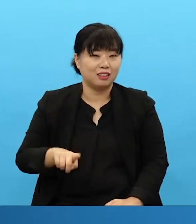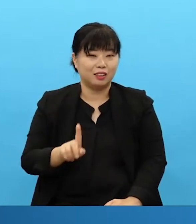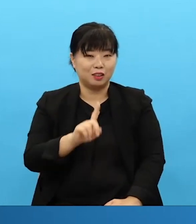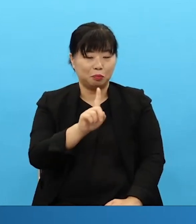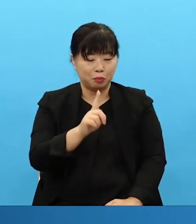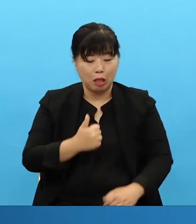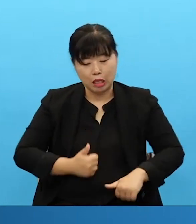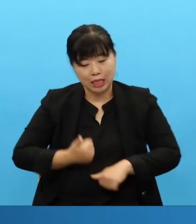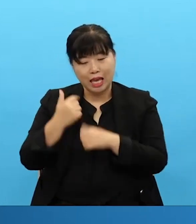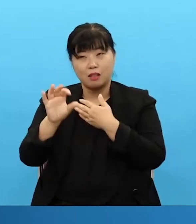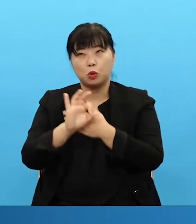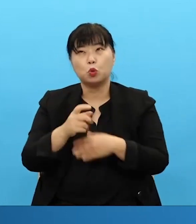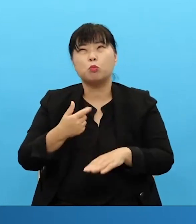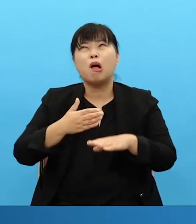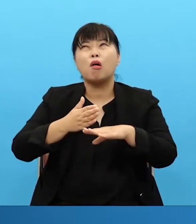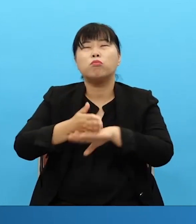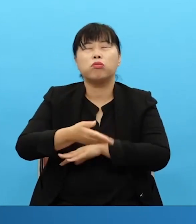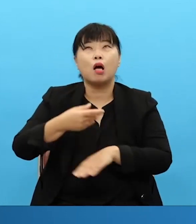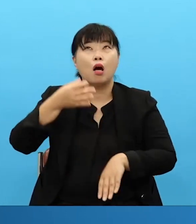Why? Because if you're a little bit lazy you're going to hold on to this a little bit late.